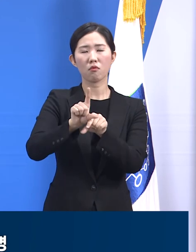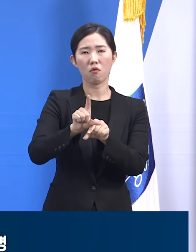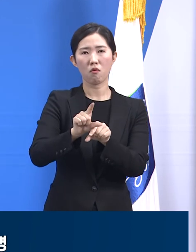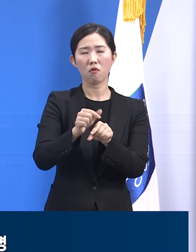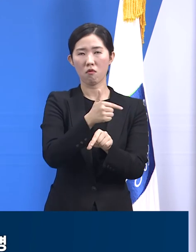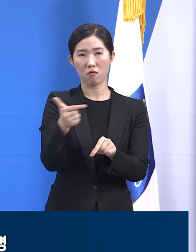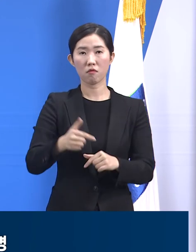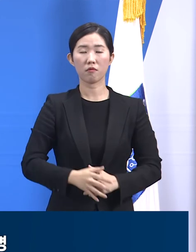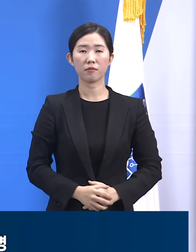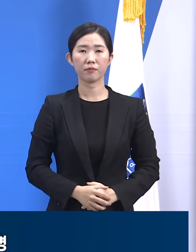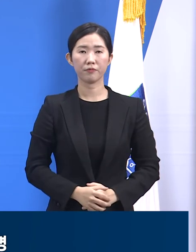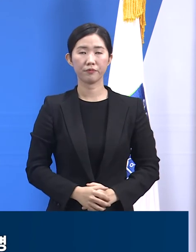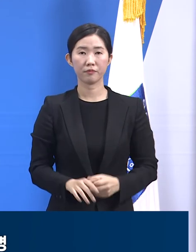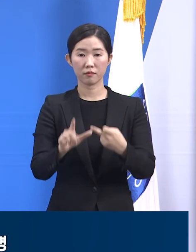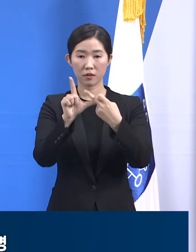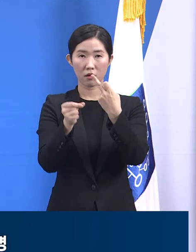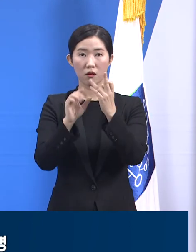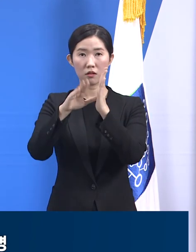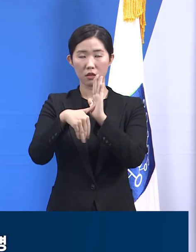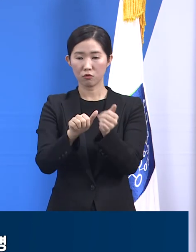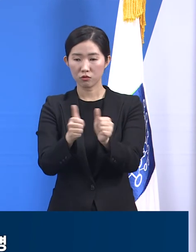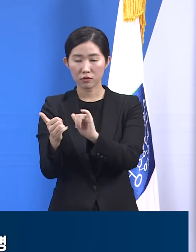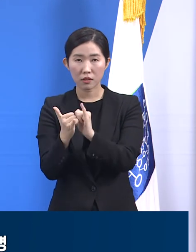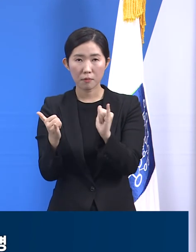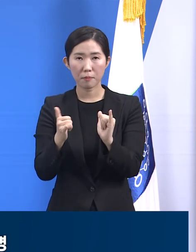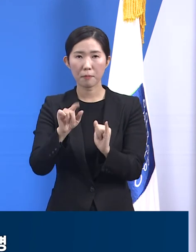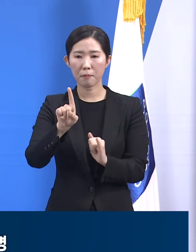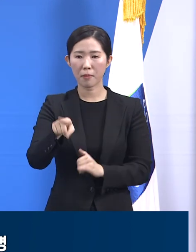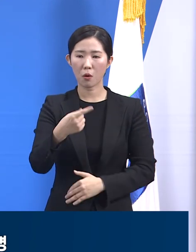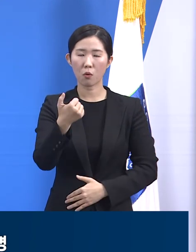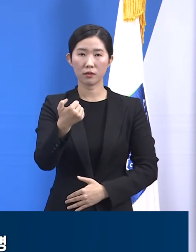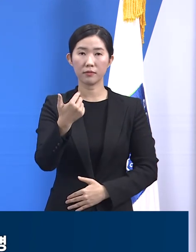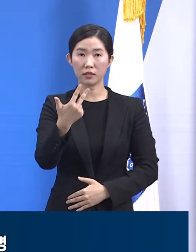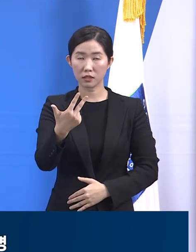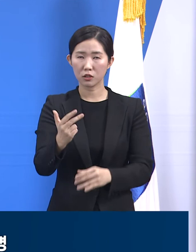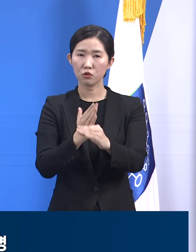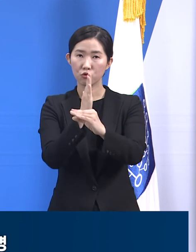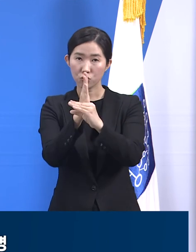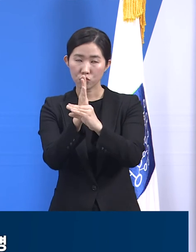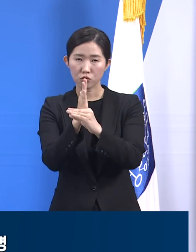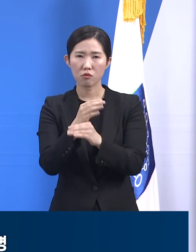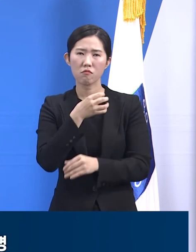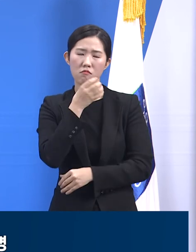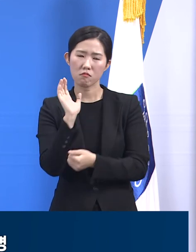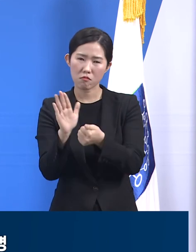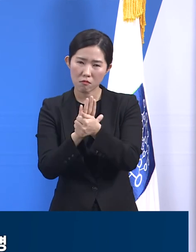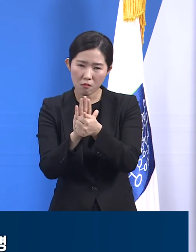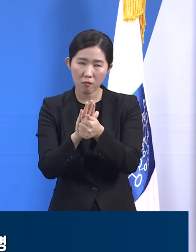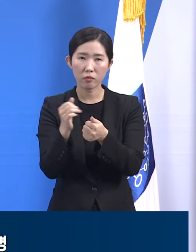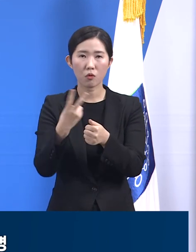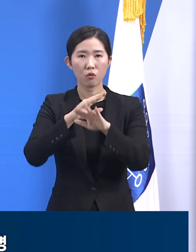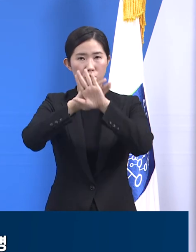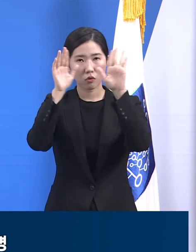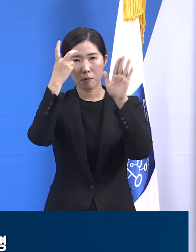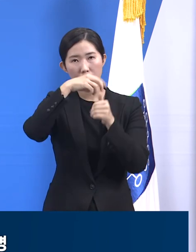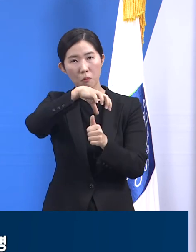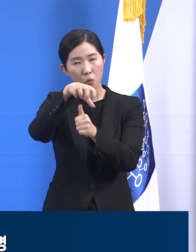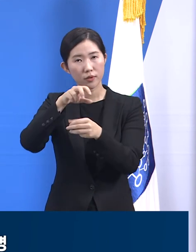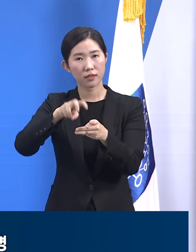12월 사망한 157개 중 요양병원 요양원 주간보호센터 등